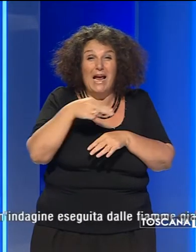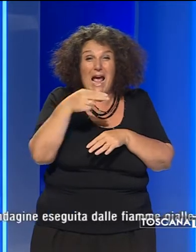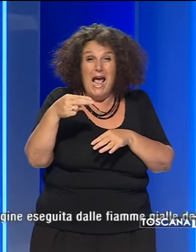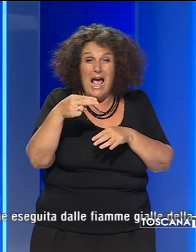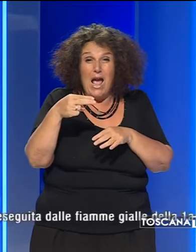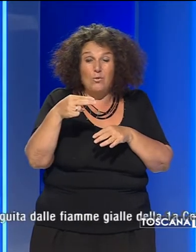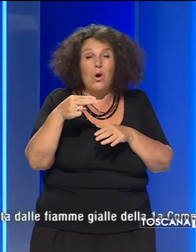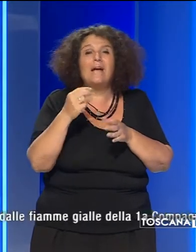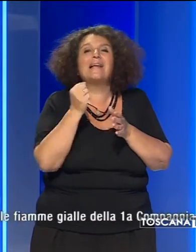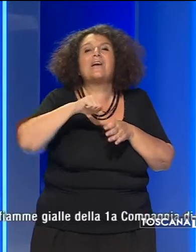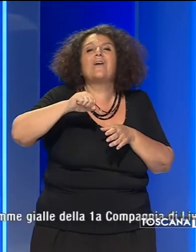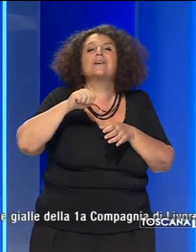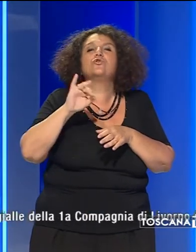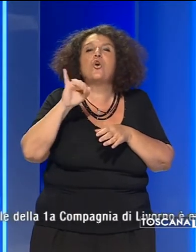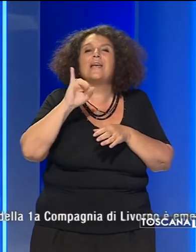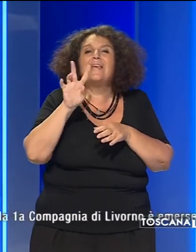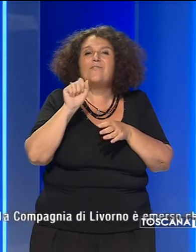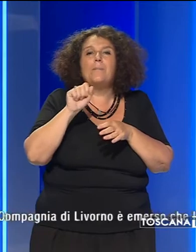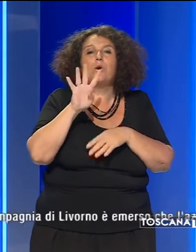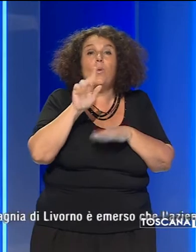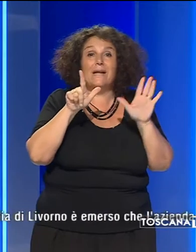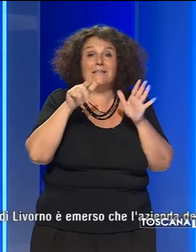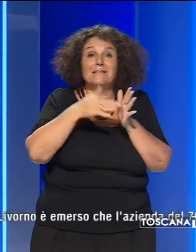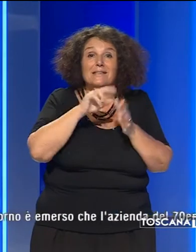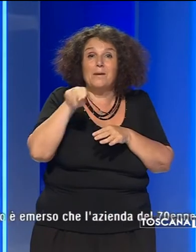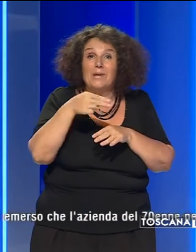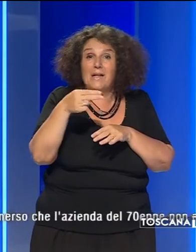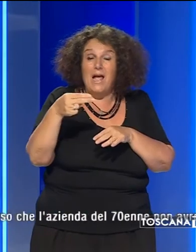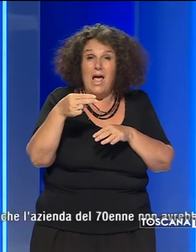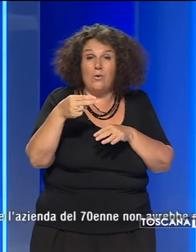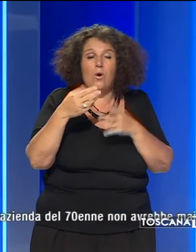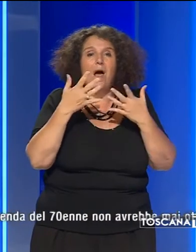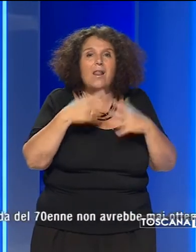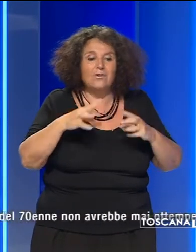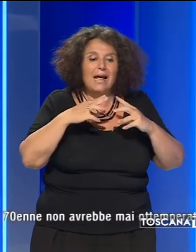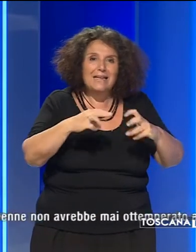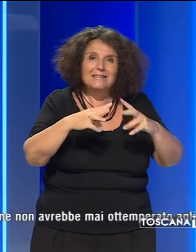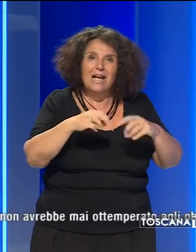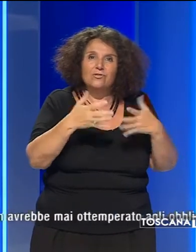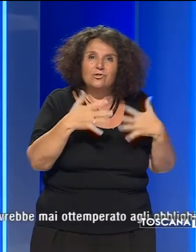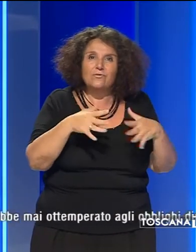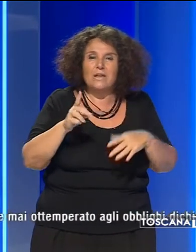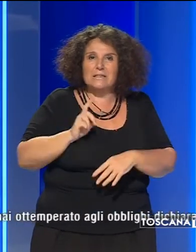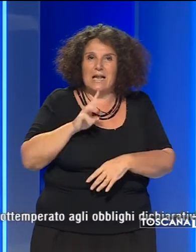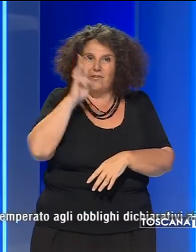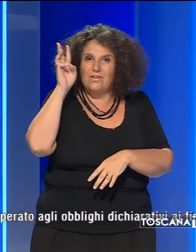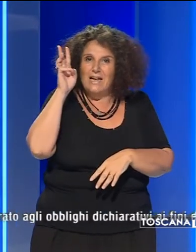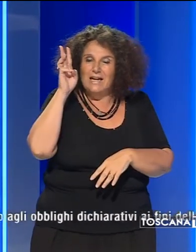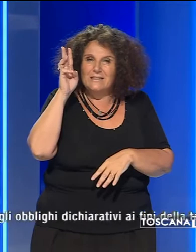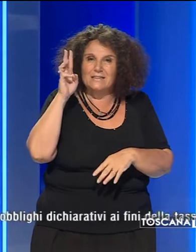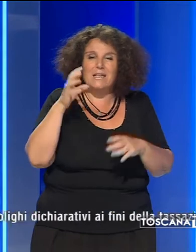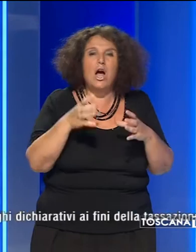evaso IVA per 47 mila euro. Al termine di un'indagine eseguita dalle fiamme gialle della